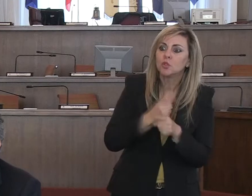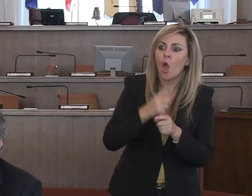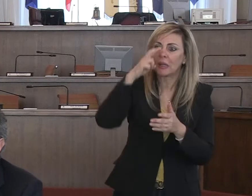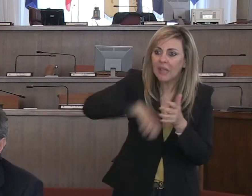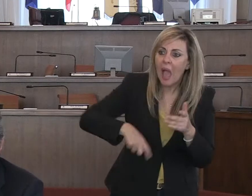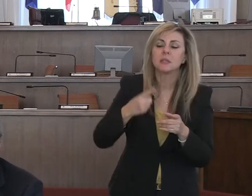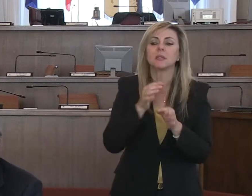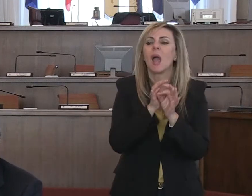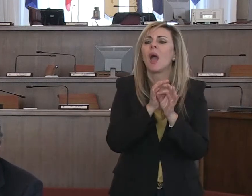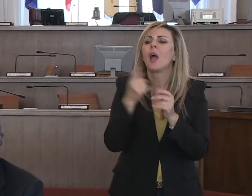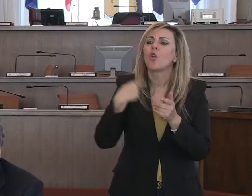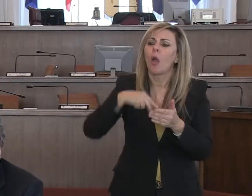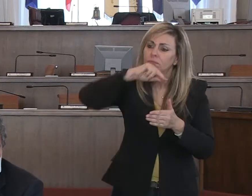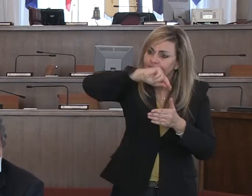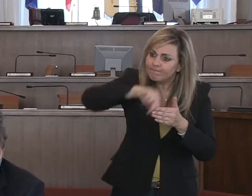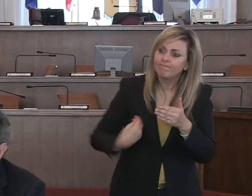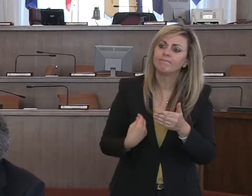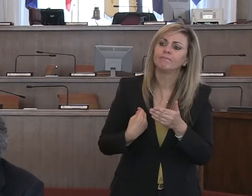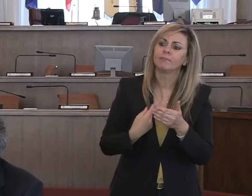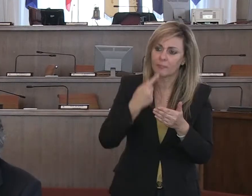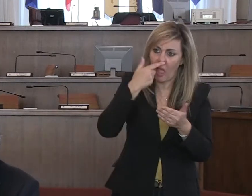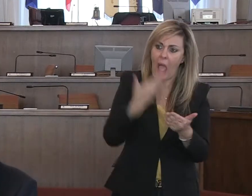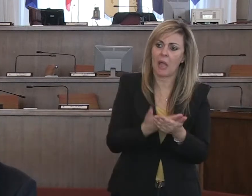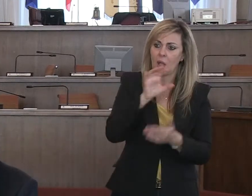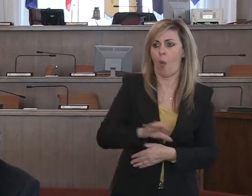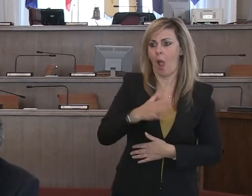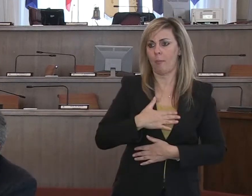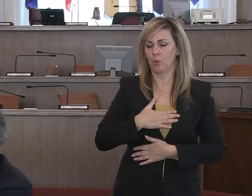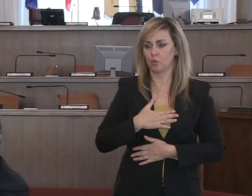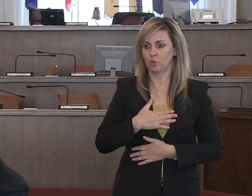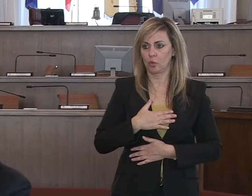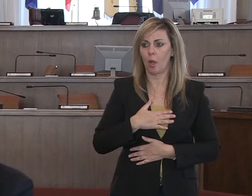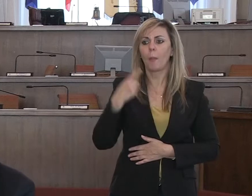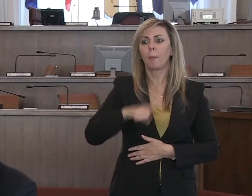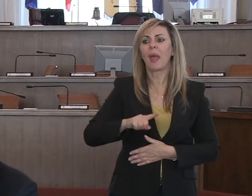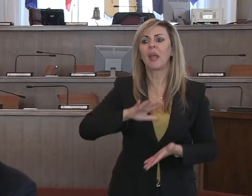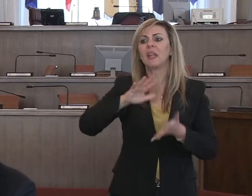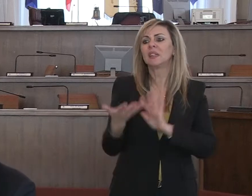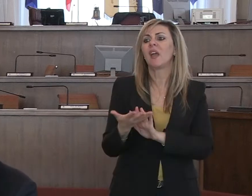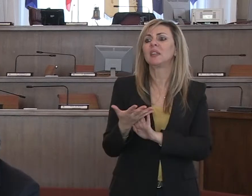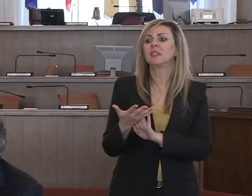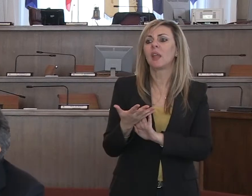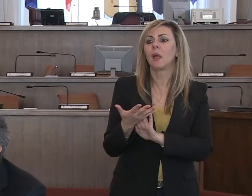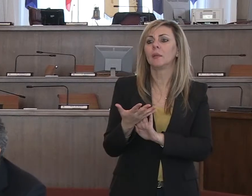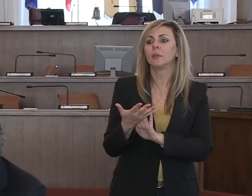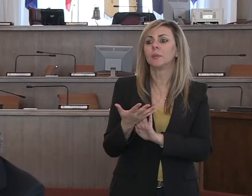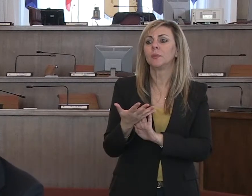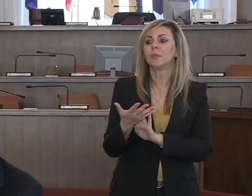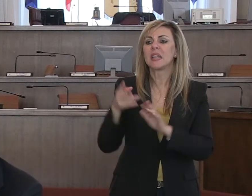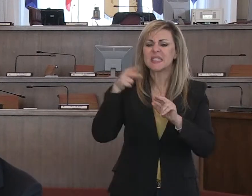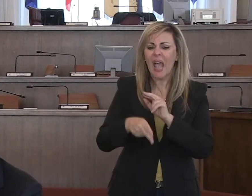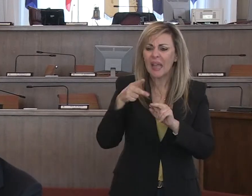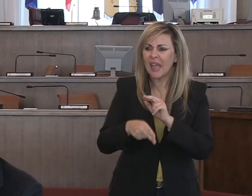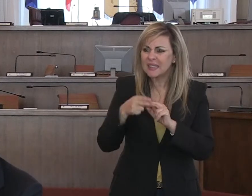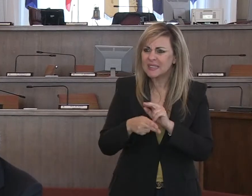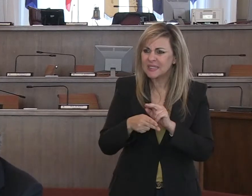delle misure immediate per procrastinare la restituzione e la scadenza